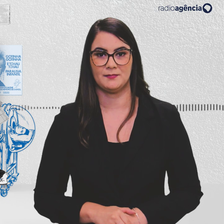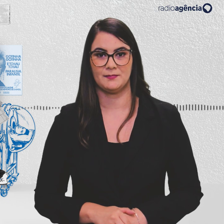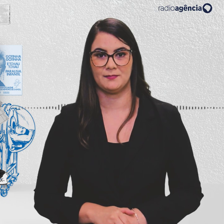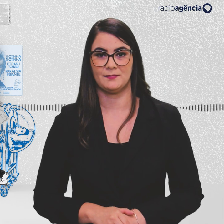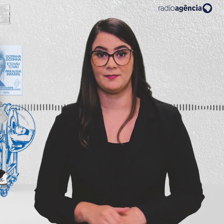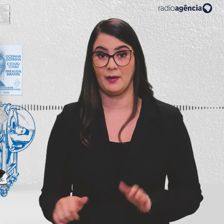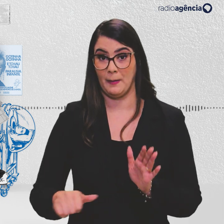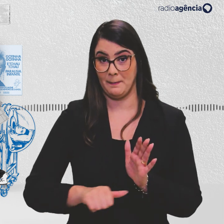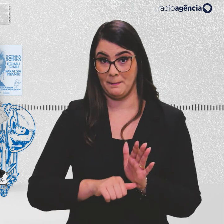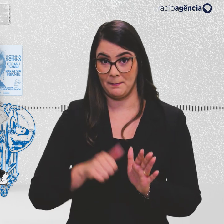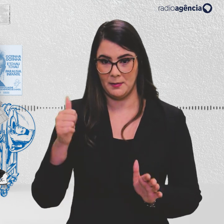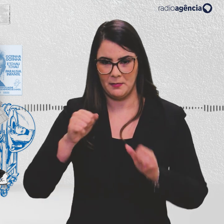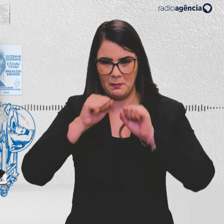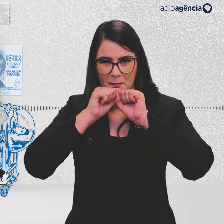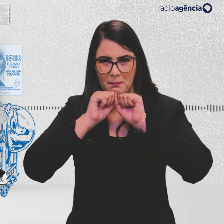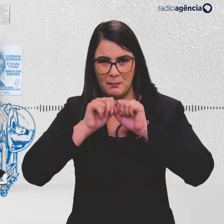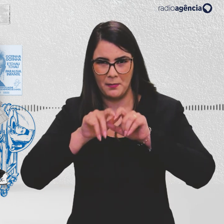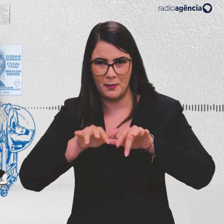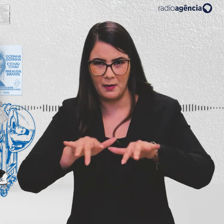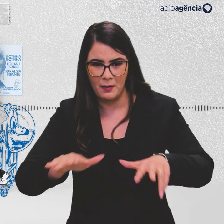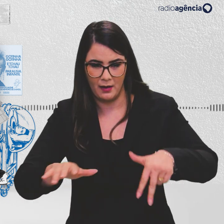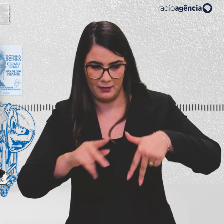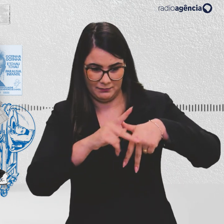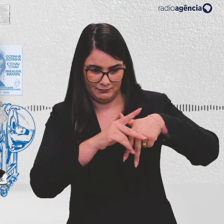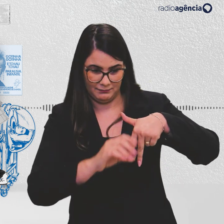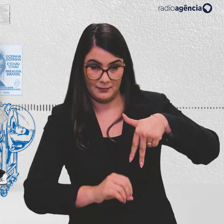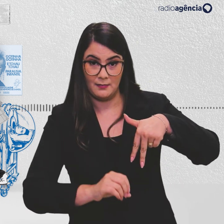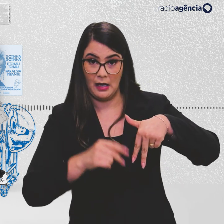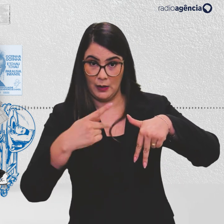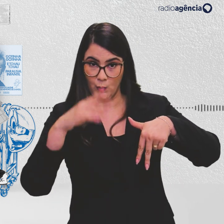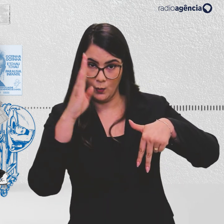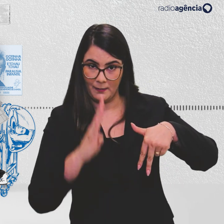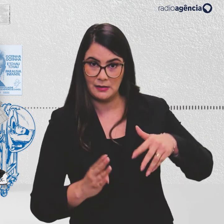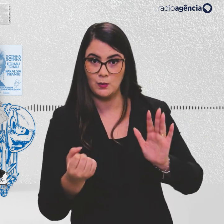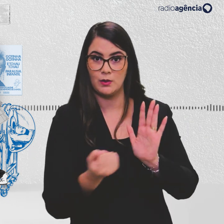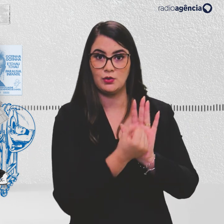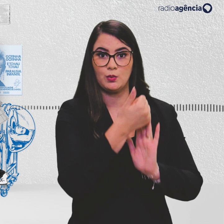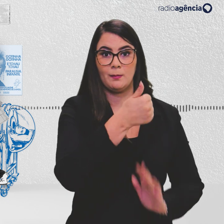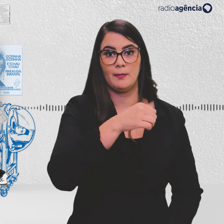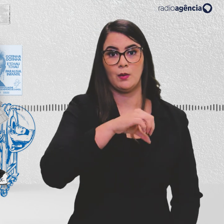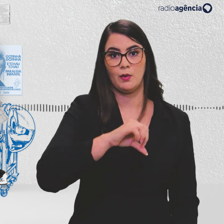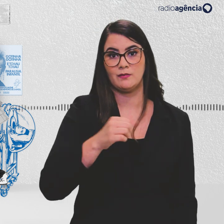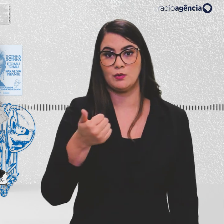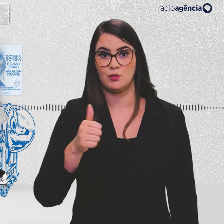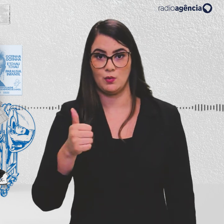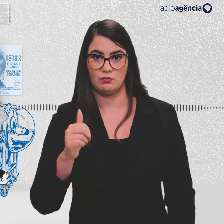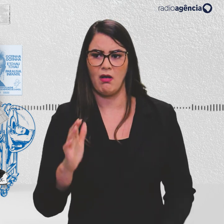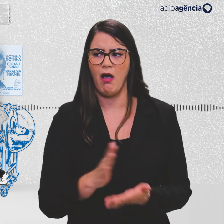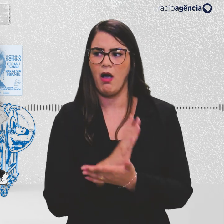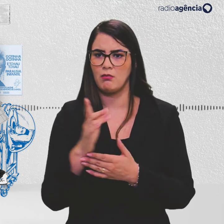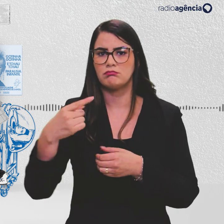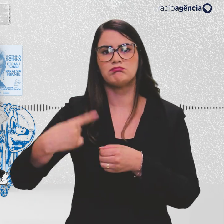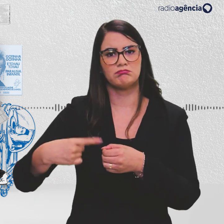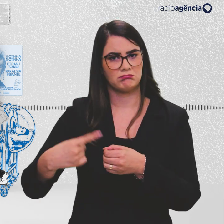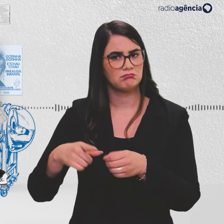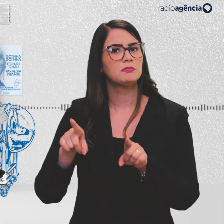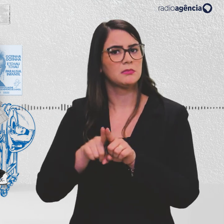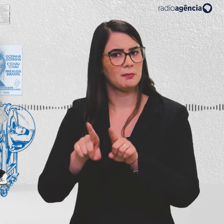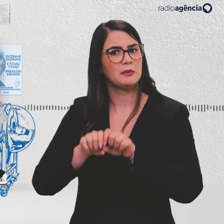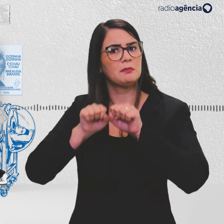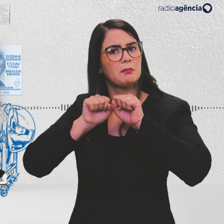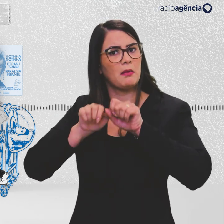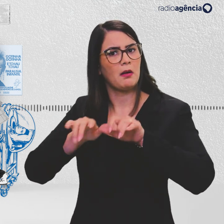O primeiro surto de poliomielite do Brasil foi registrado em 1911 e algumas cidades também tiveram uma